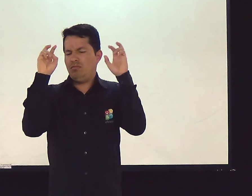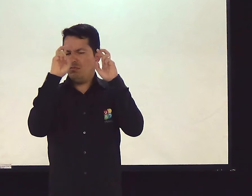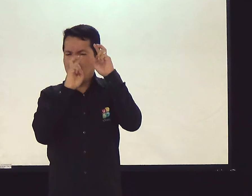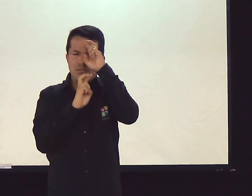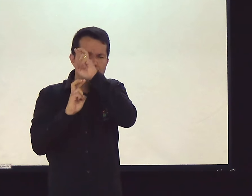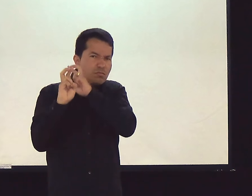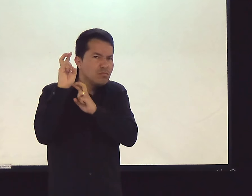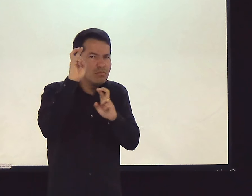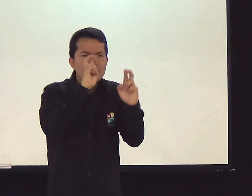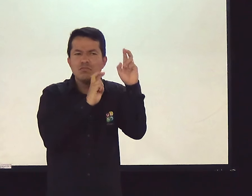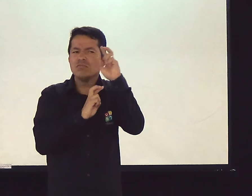Eu...